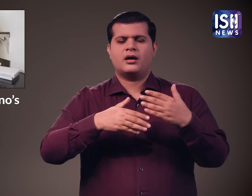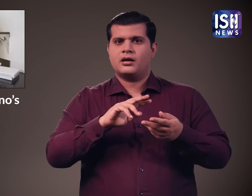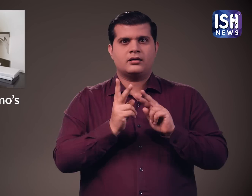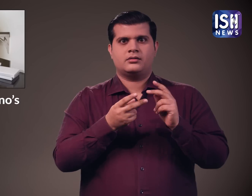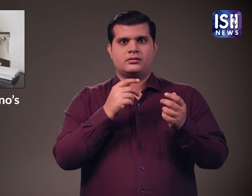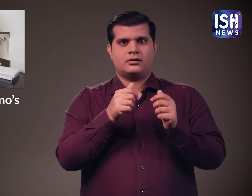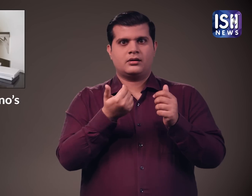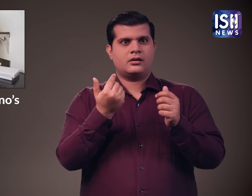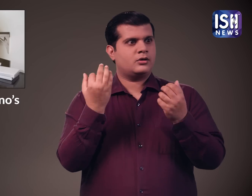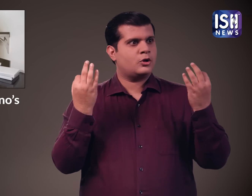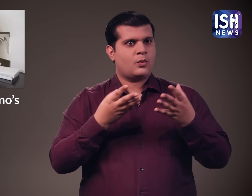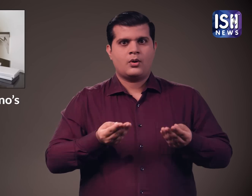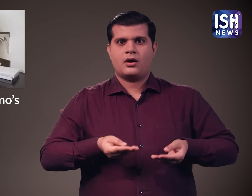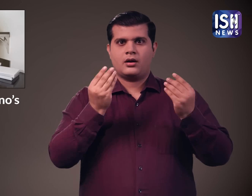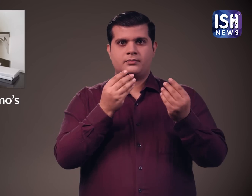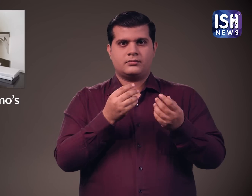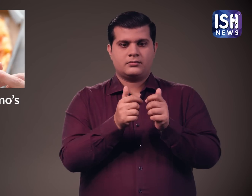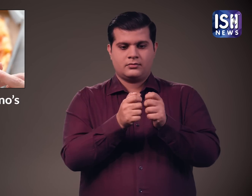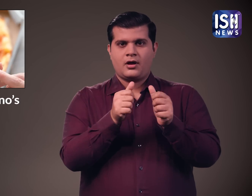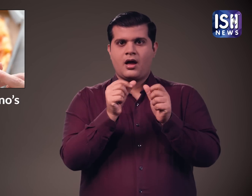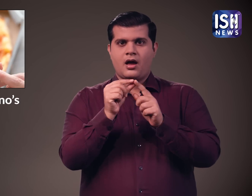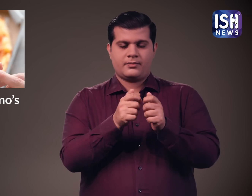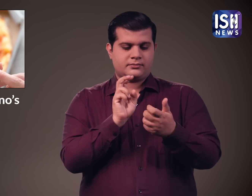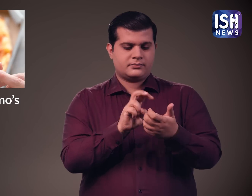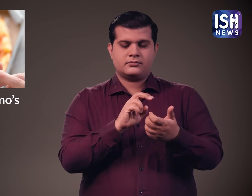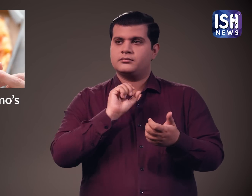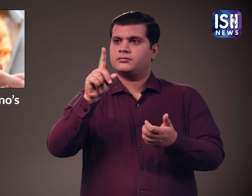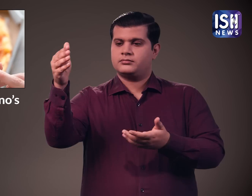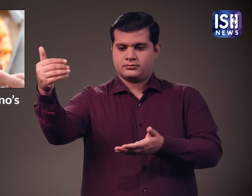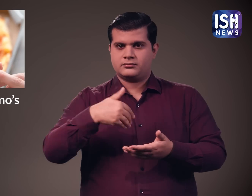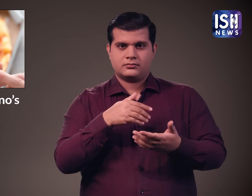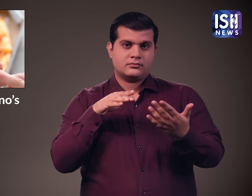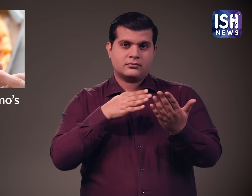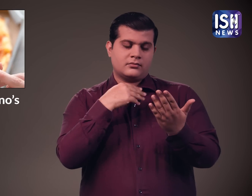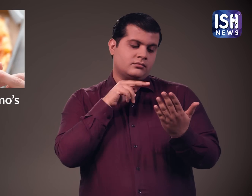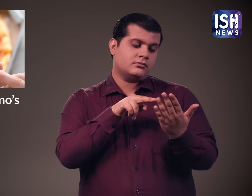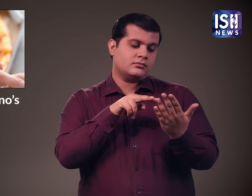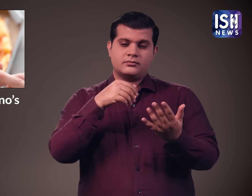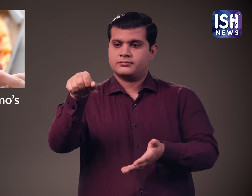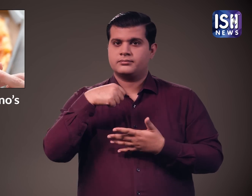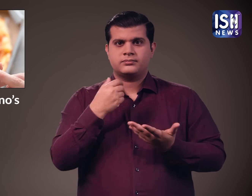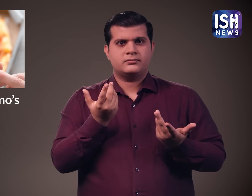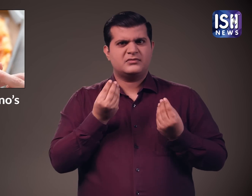डिलिवरी एप के जरिये खाना ओर्डर कर सकते हैं हम ओर्डर को ट्रैक भी कर सकते हैं ये बहुत आसान है